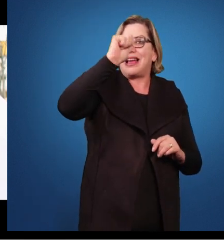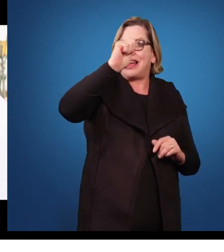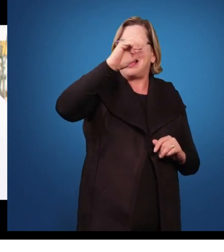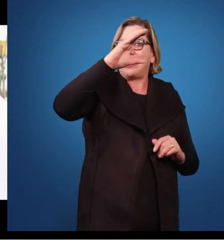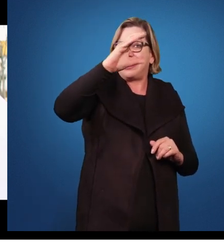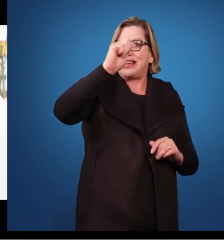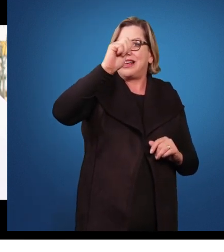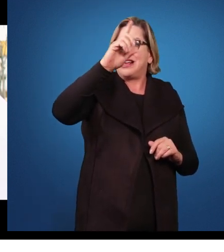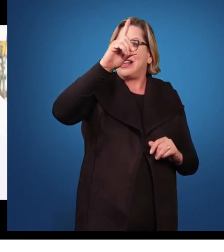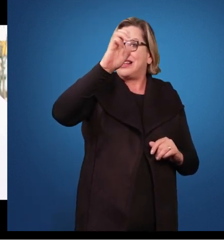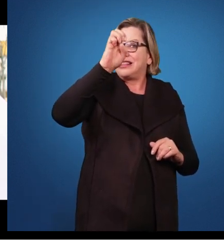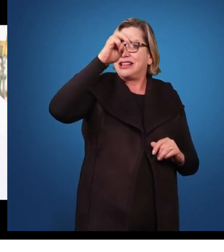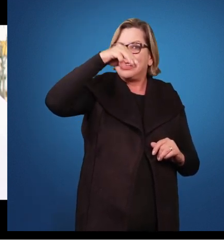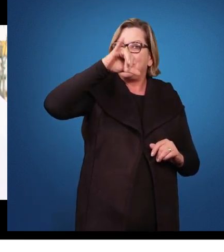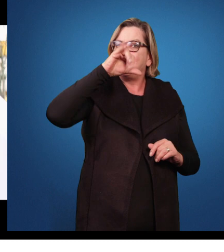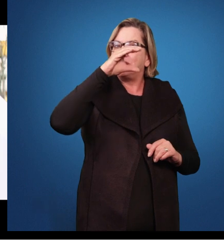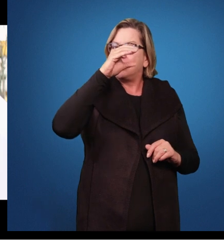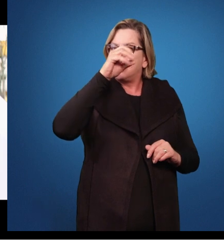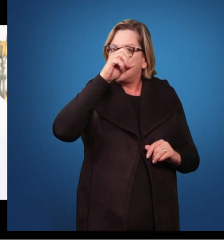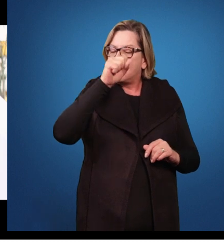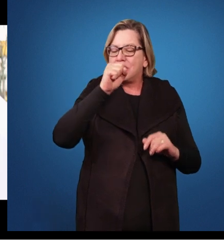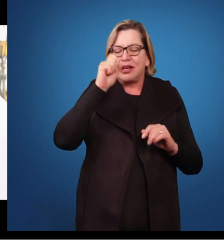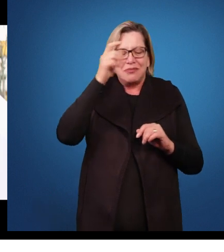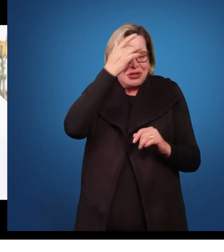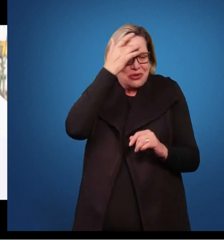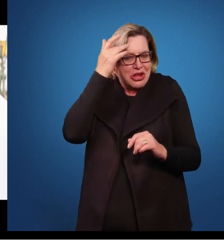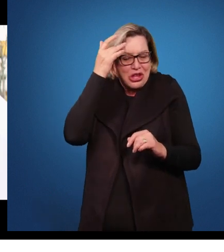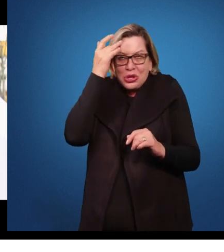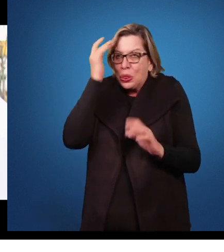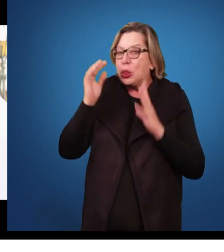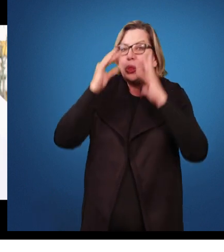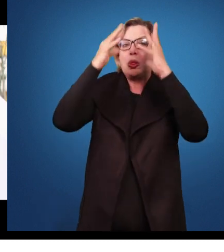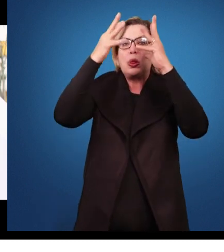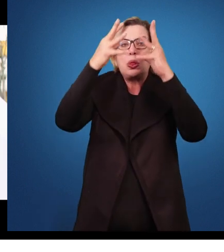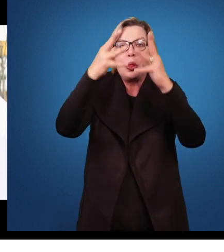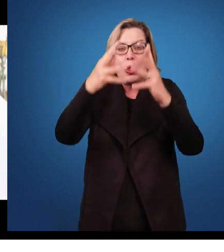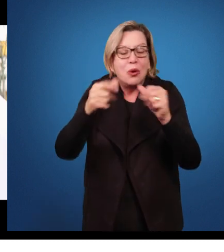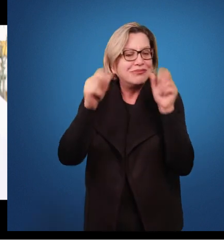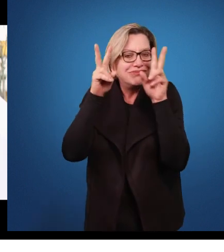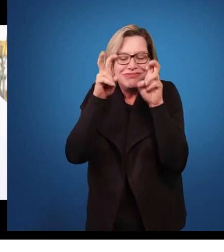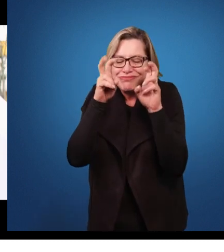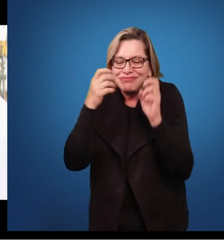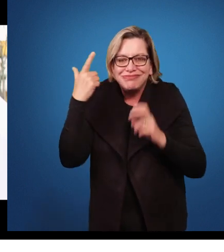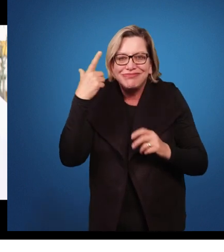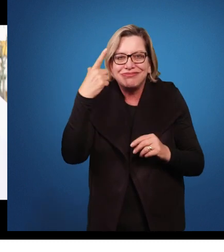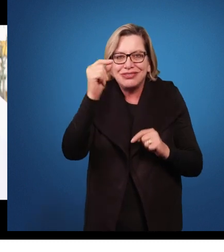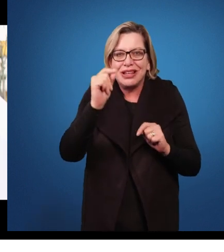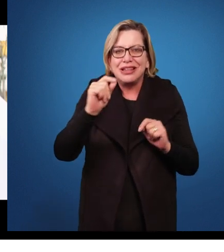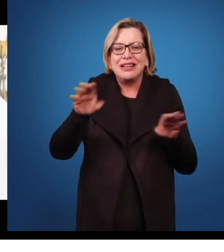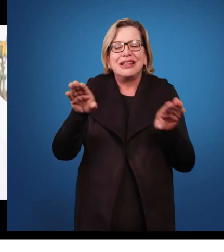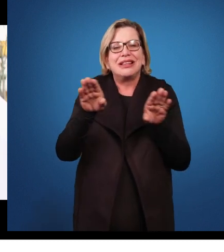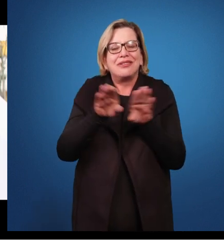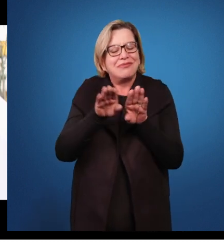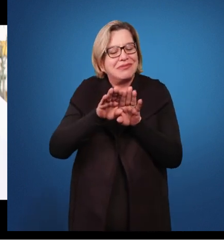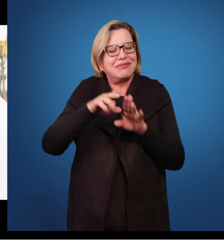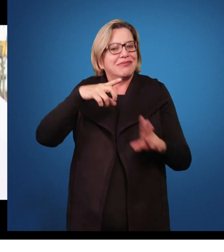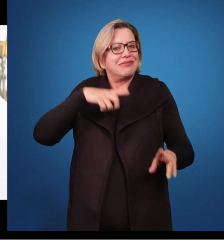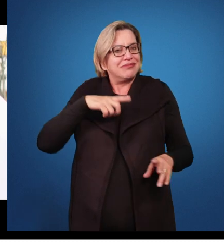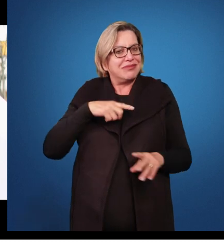aqueles que, entre aspas, se dão bem quase em todos os conteúdos escolares. E, por outro lado, nós temos os que